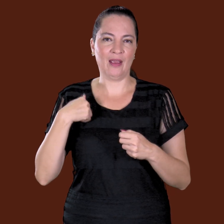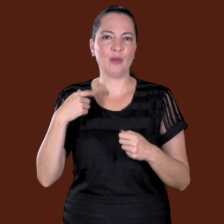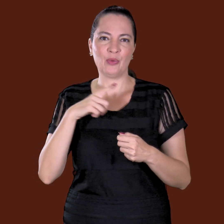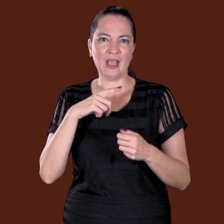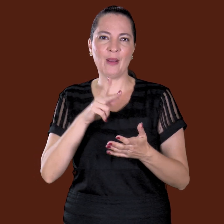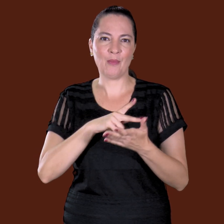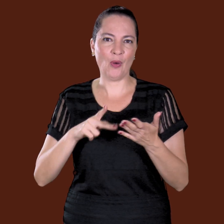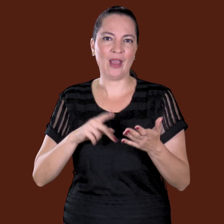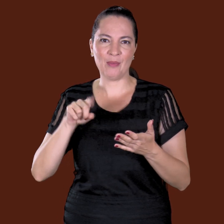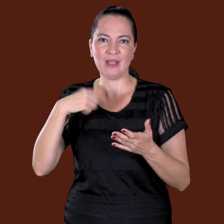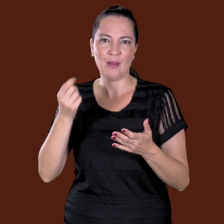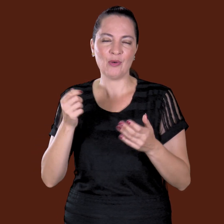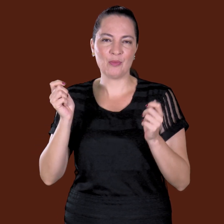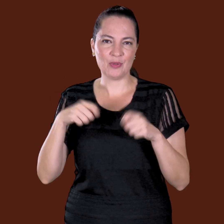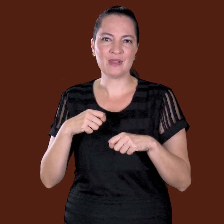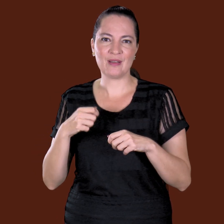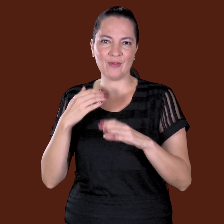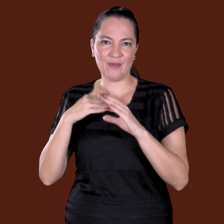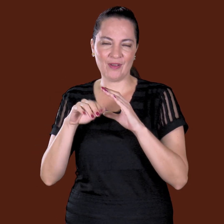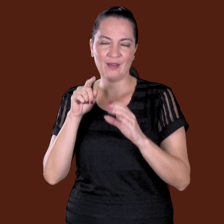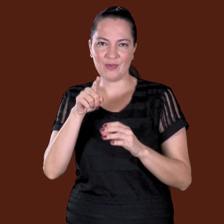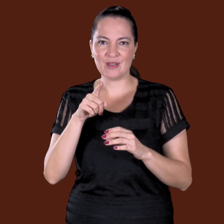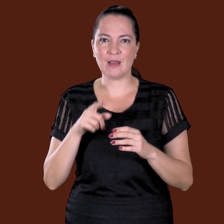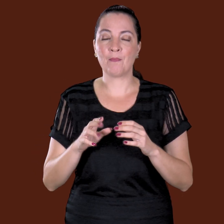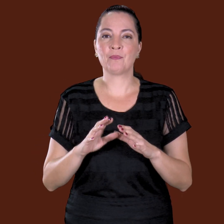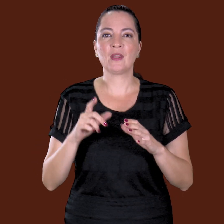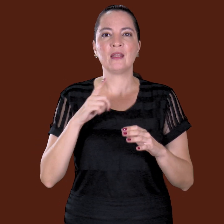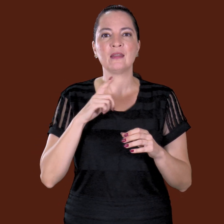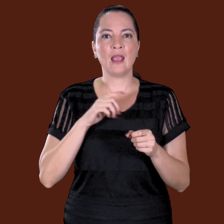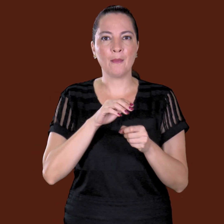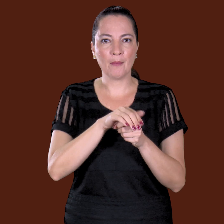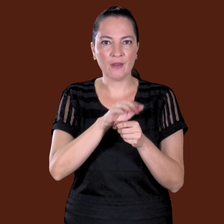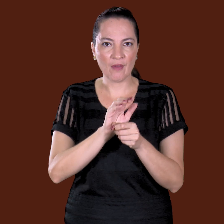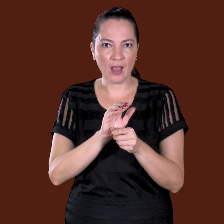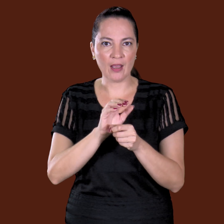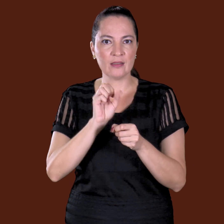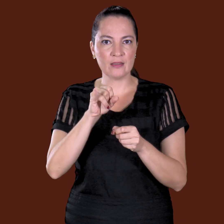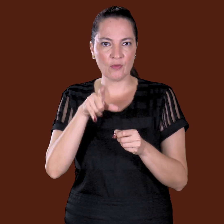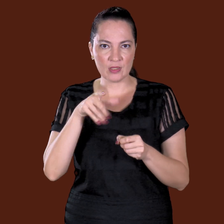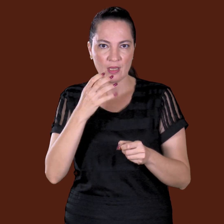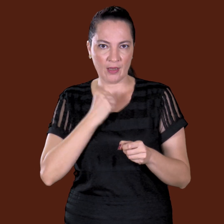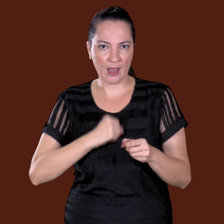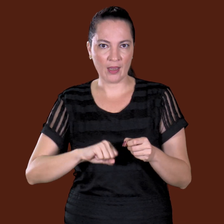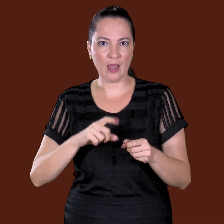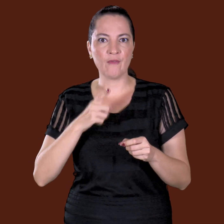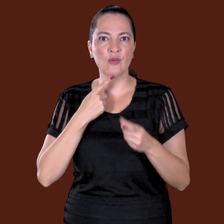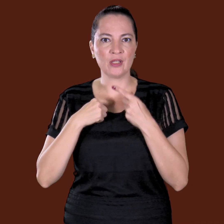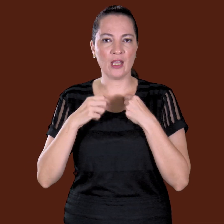que tinha privado, né? Se você quisesse cagar, e se você quisesse mijar, a natureza é o seu